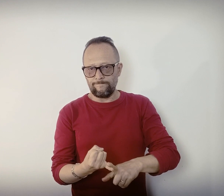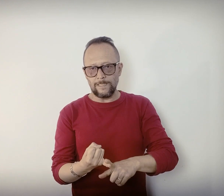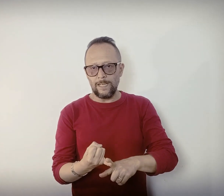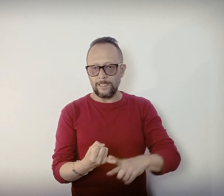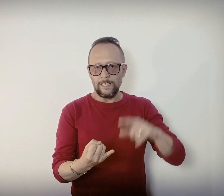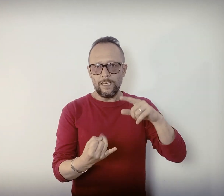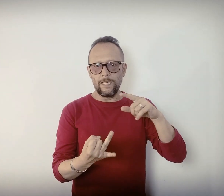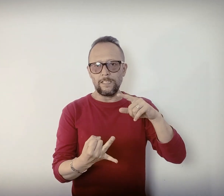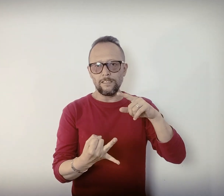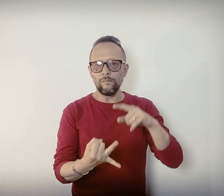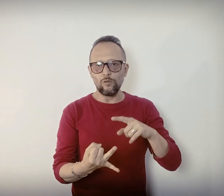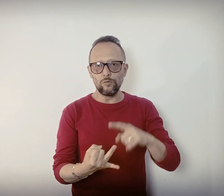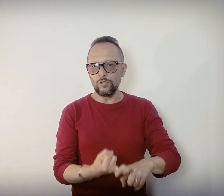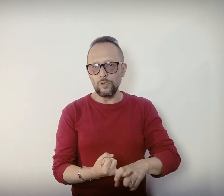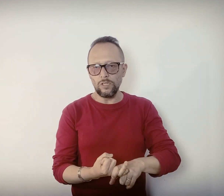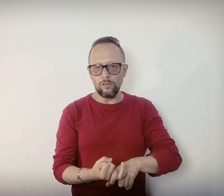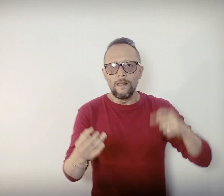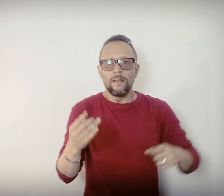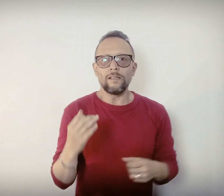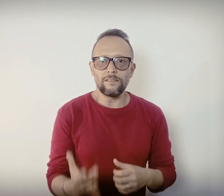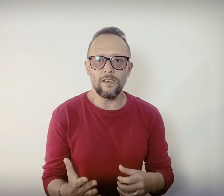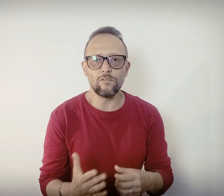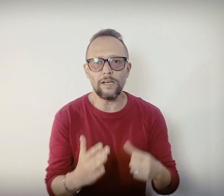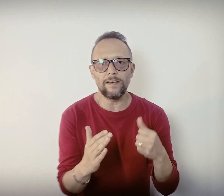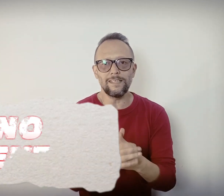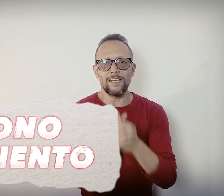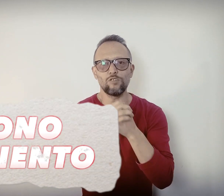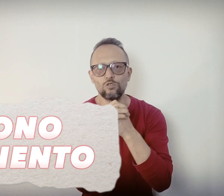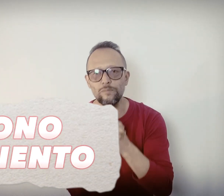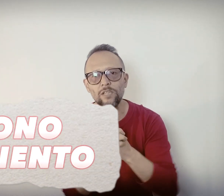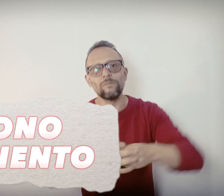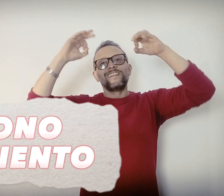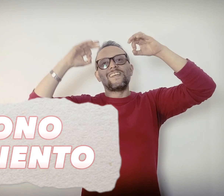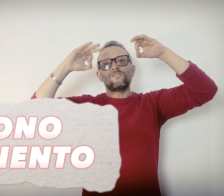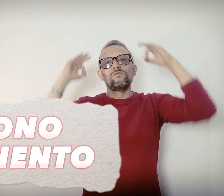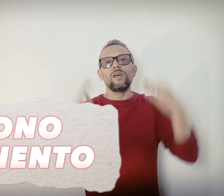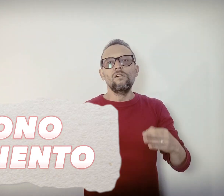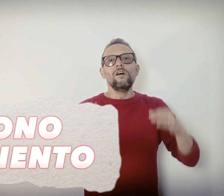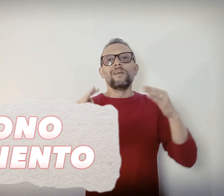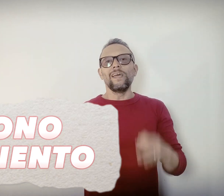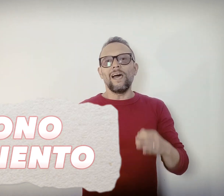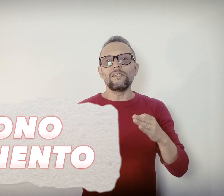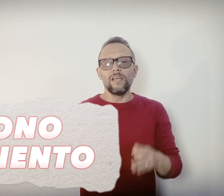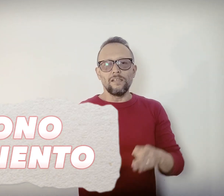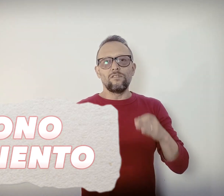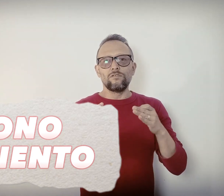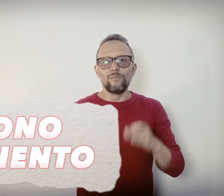las ganas y tienes también un dispositivo electrónico la tercera cosa que debes tener es conocimiento mira, te sugiero que adquieras conocimiento